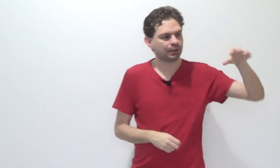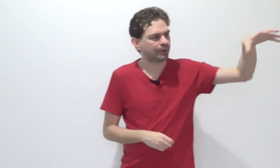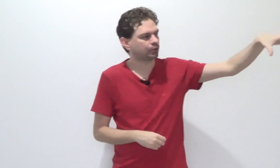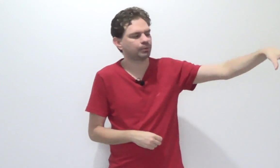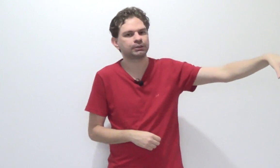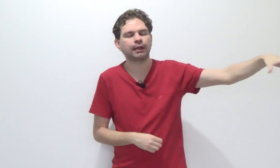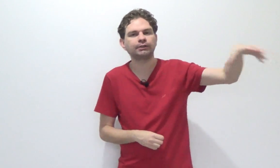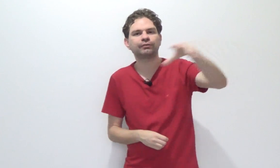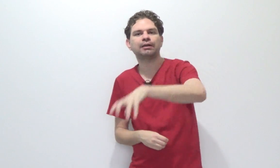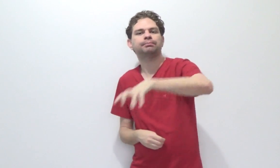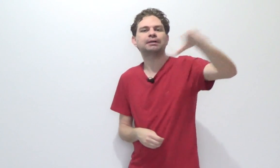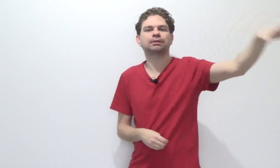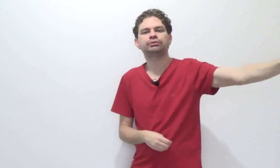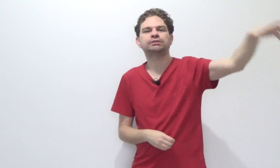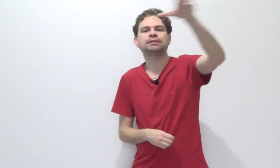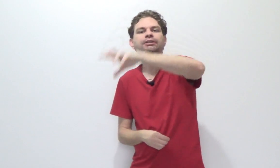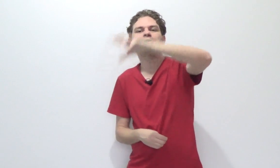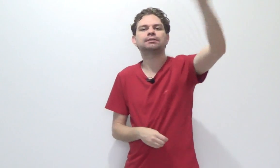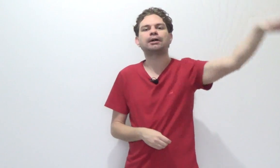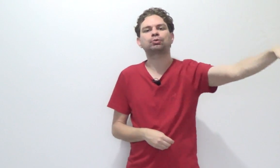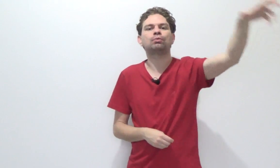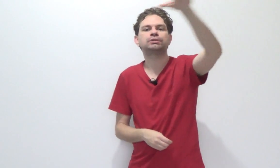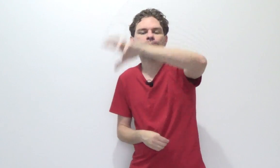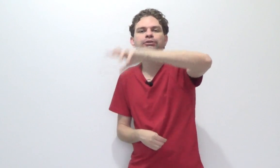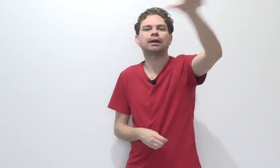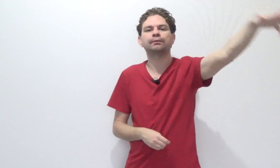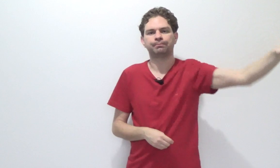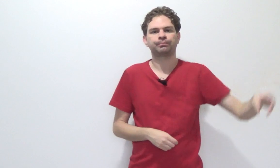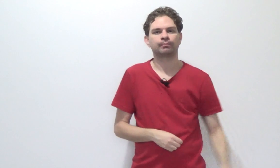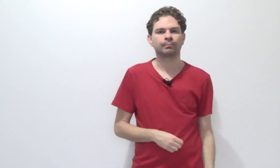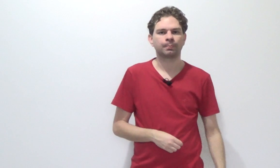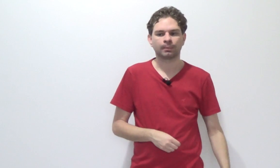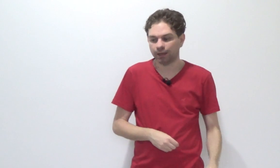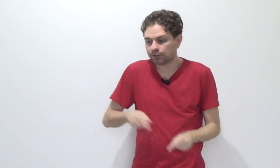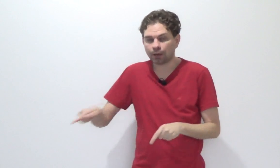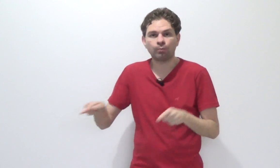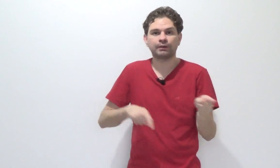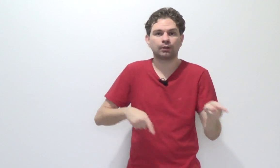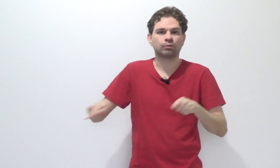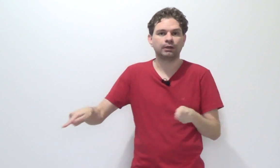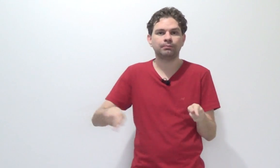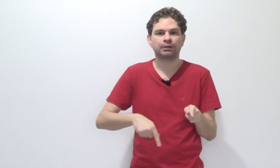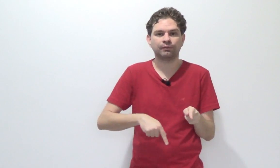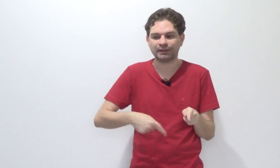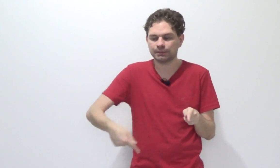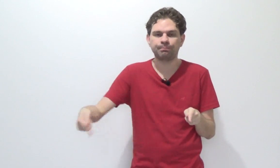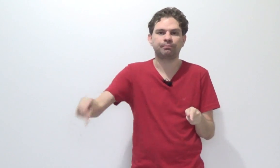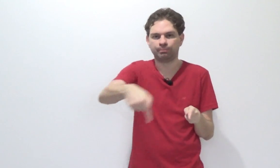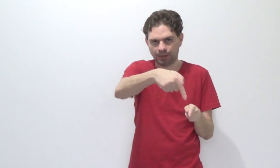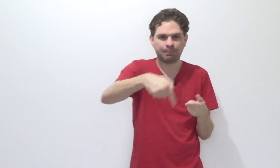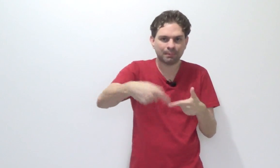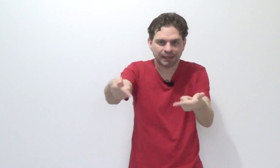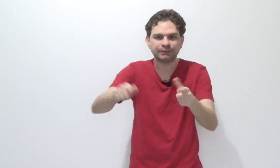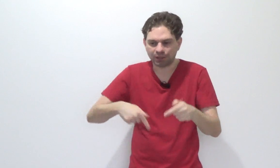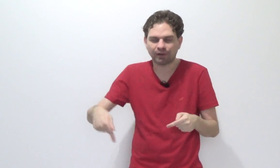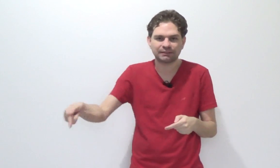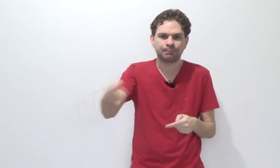sequestra numa cidade e vai passando de cidade em cidade com o sequestrado. Ele tá cometendo um crime que vai ser permanente, ele vai se